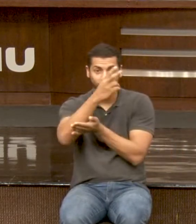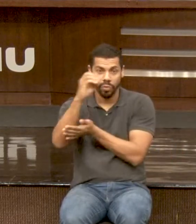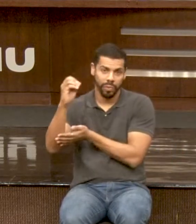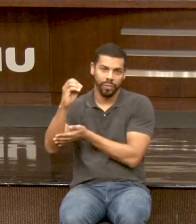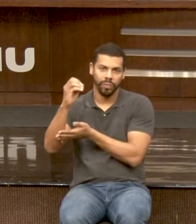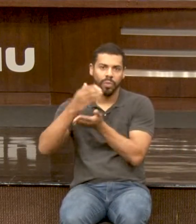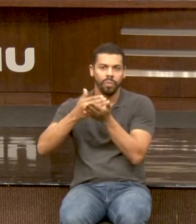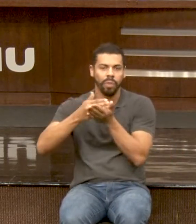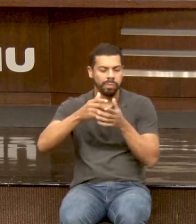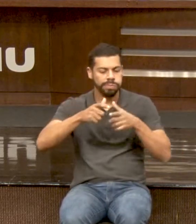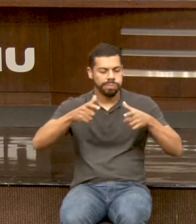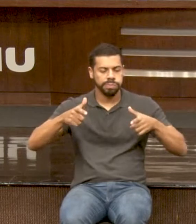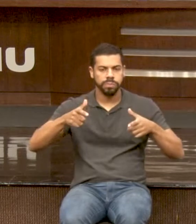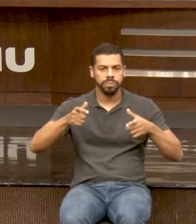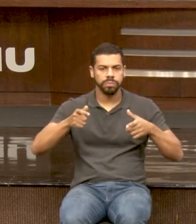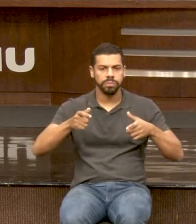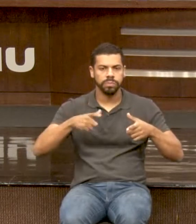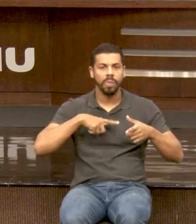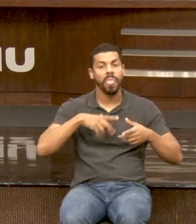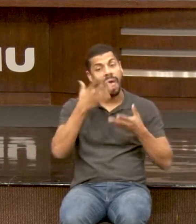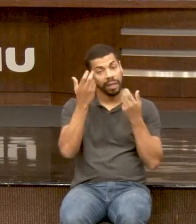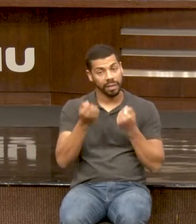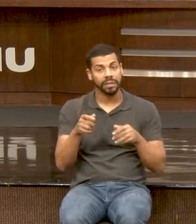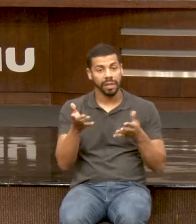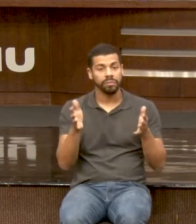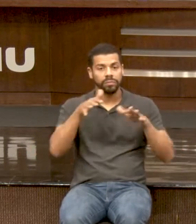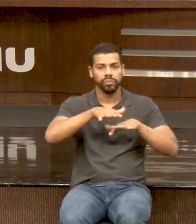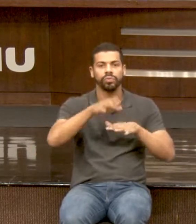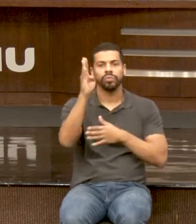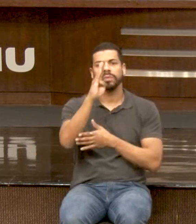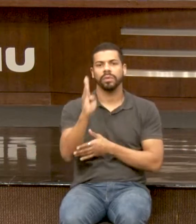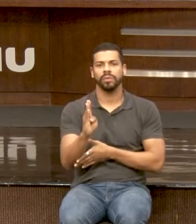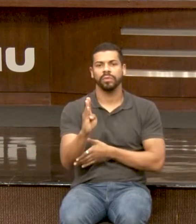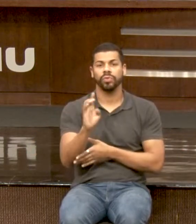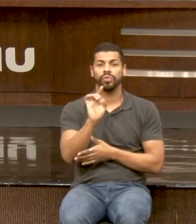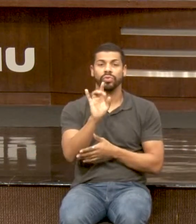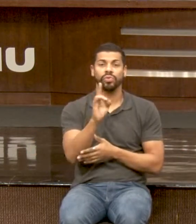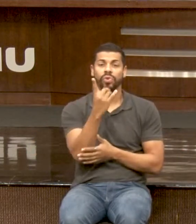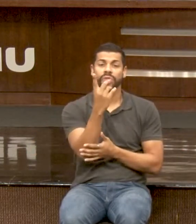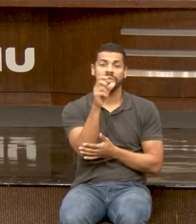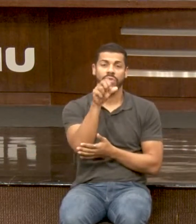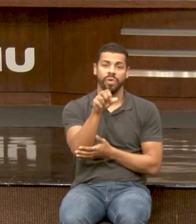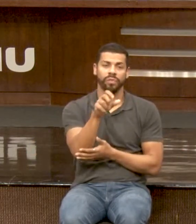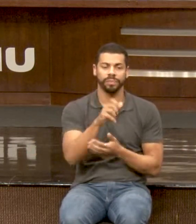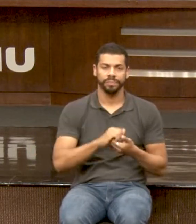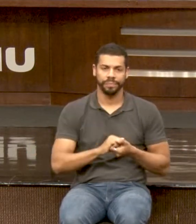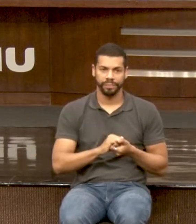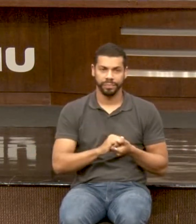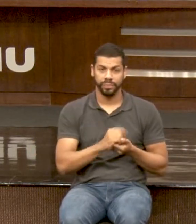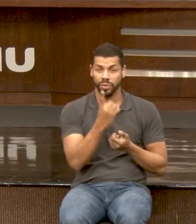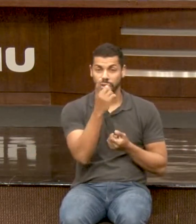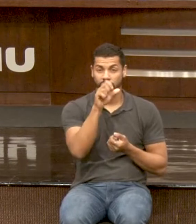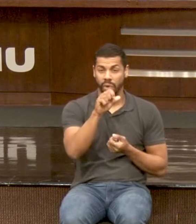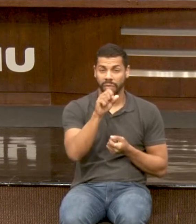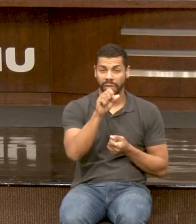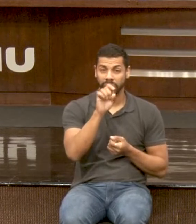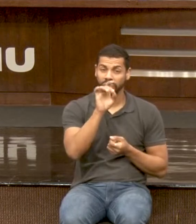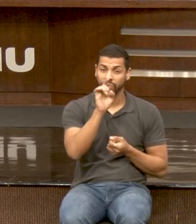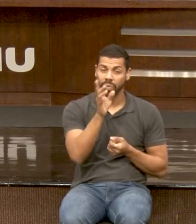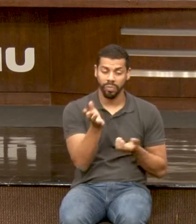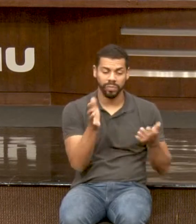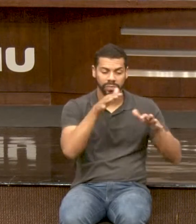assume a inclusão no Brasil, a gente tem 19 anos de inclusão. Que para mudanças